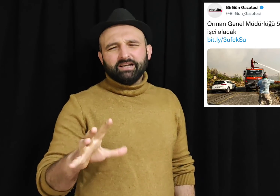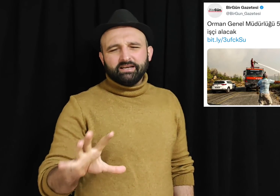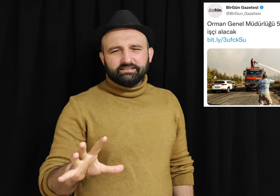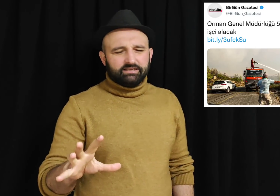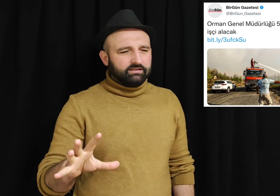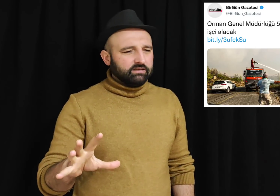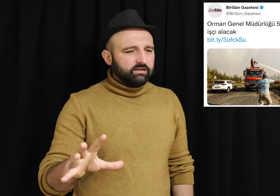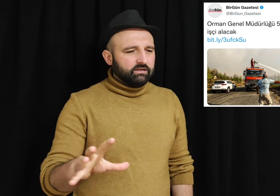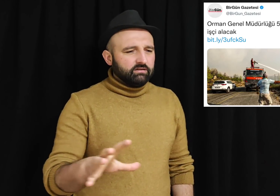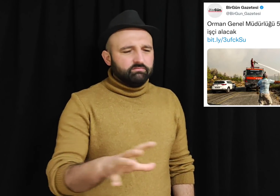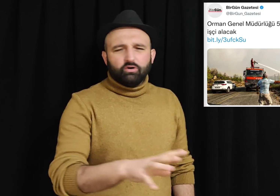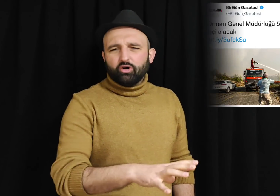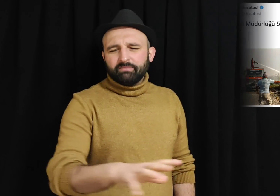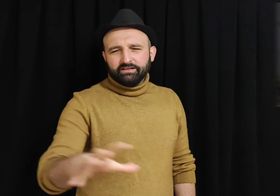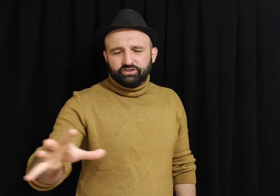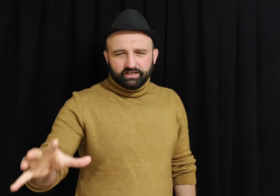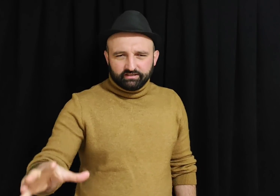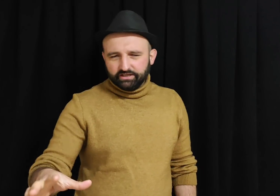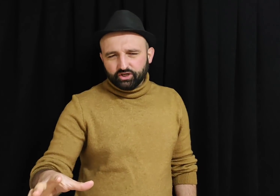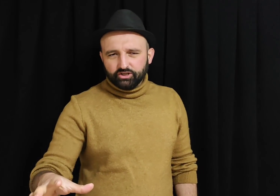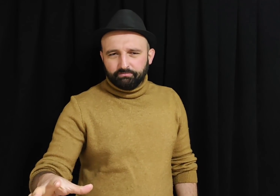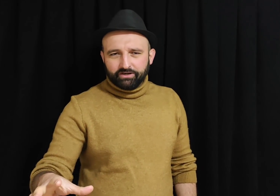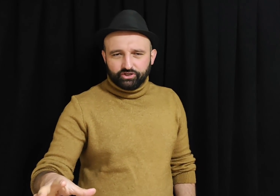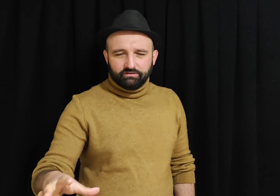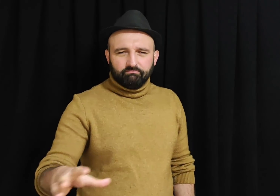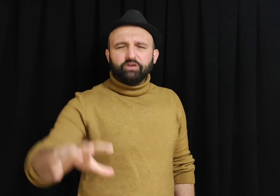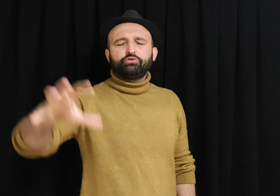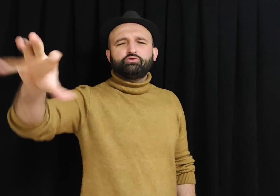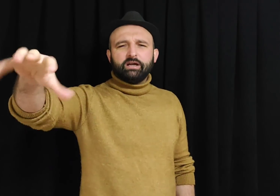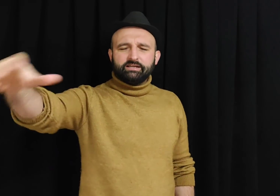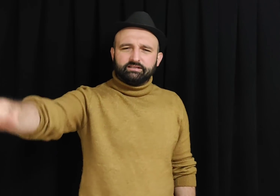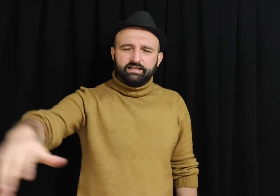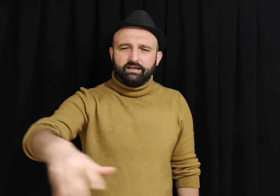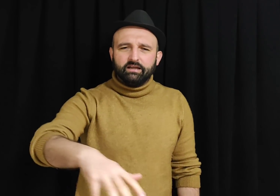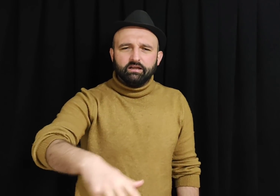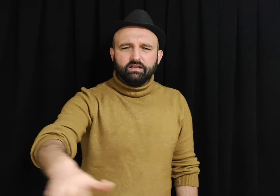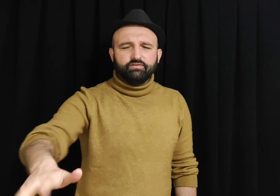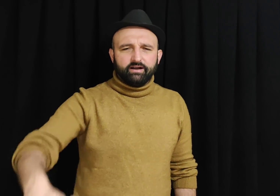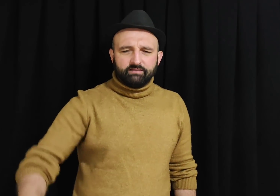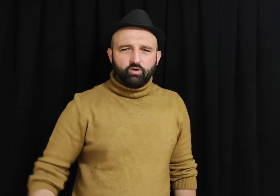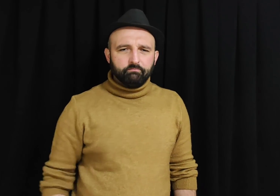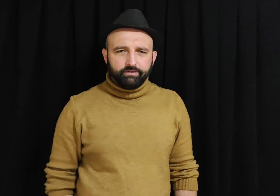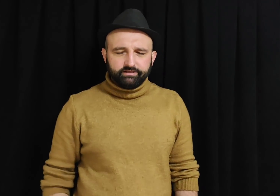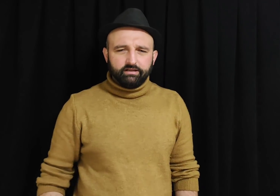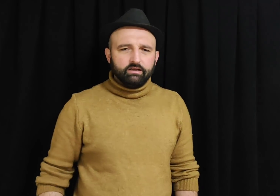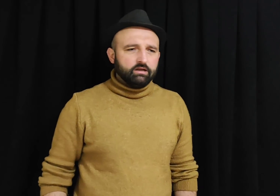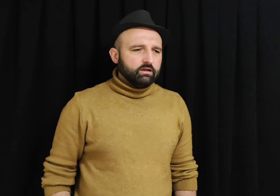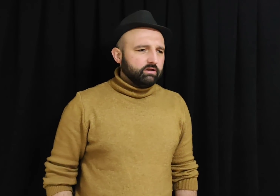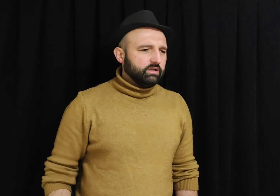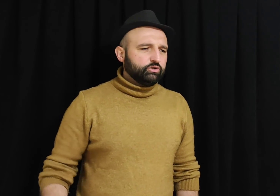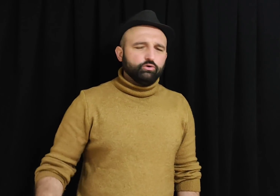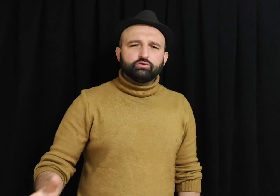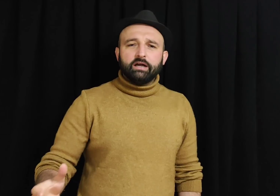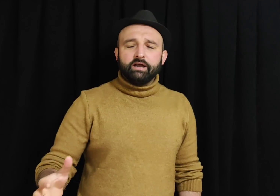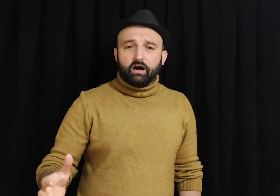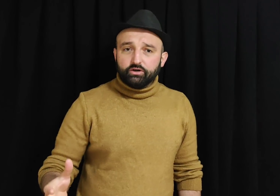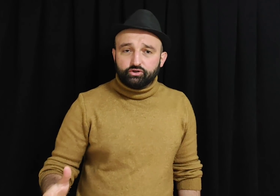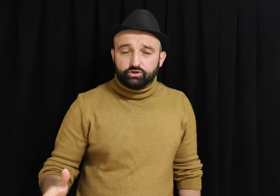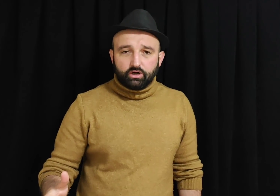tanesi orman işlerinde çalışmak için. 500 tanesi de itfaiye muhabbeti. 200 tane aşçı.